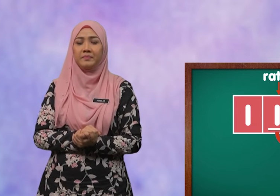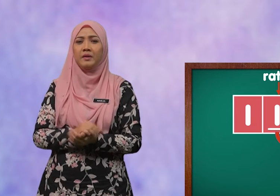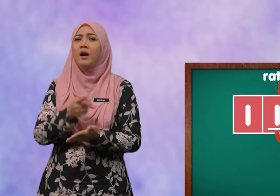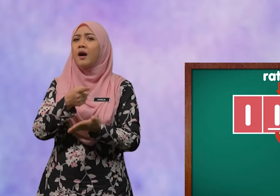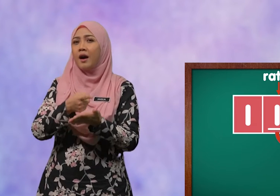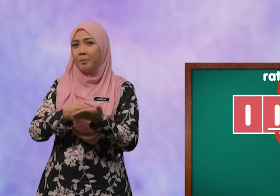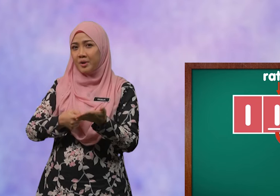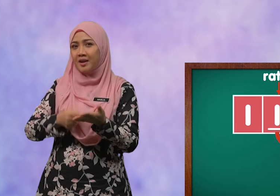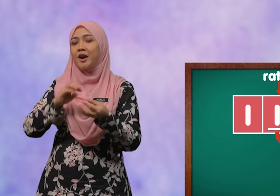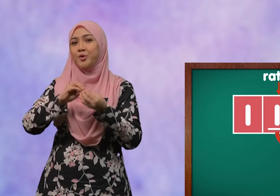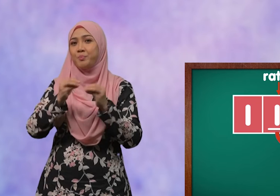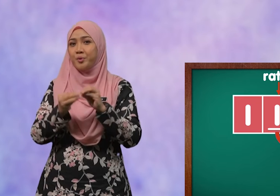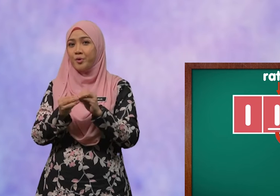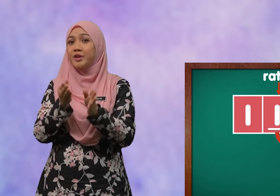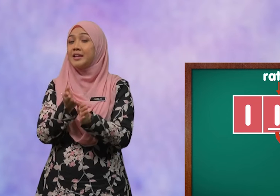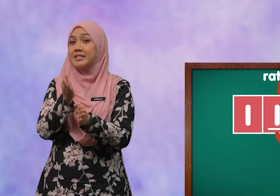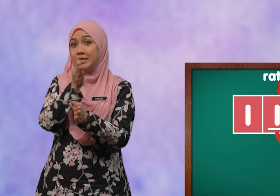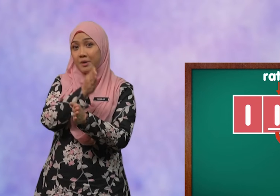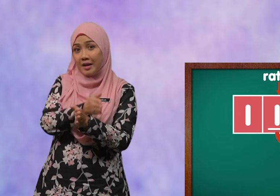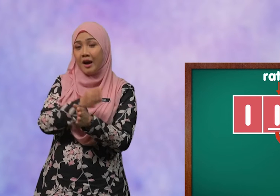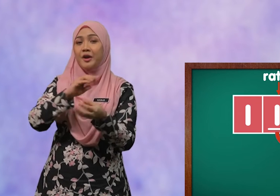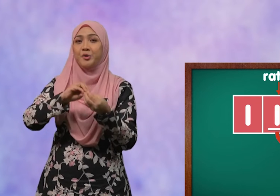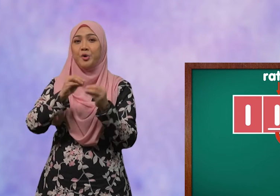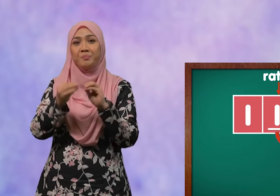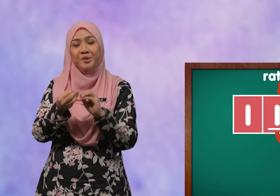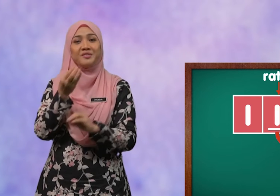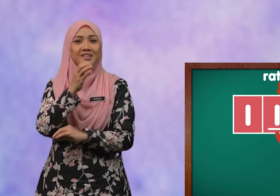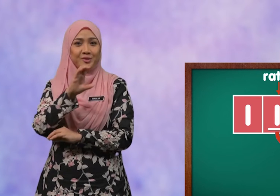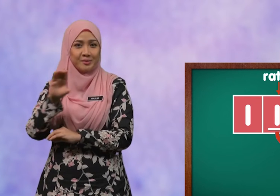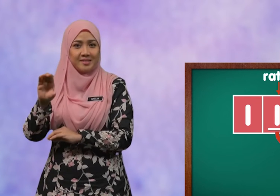Apakah nombor di sebelah nombor ratus?